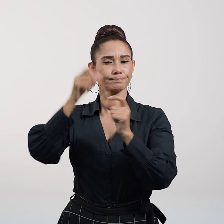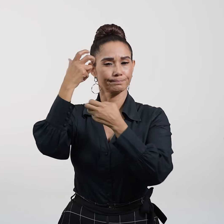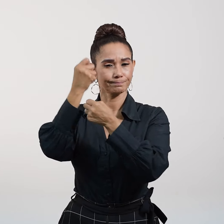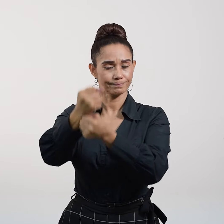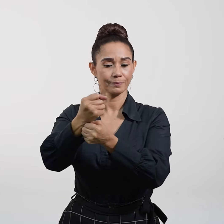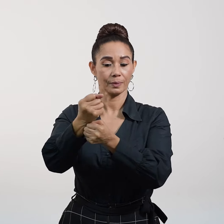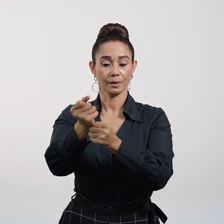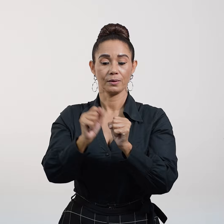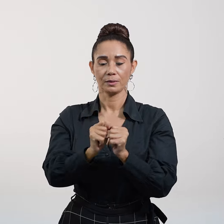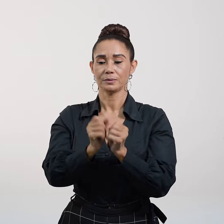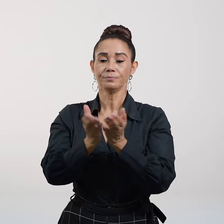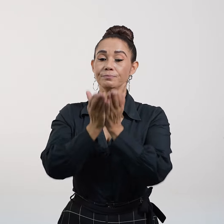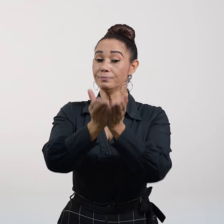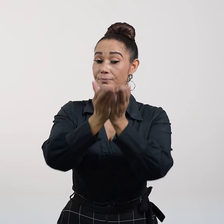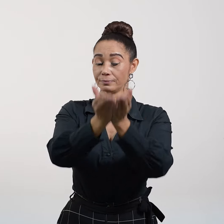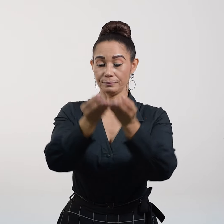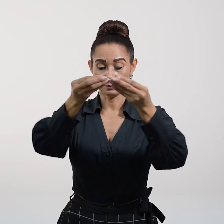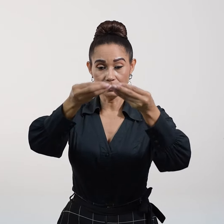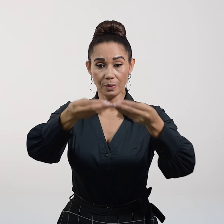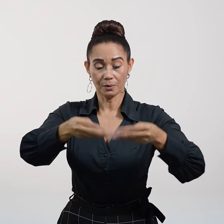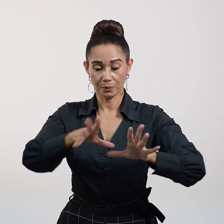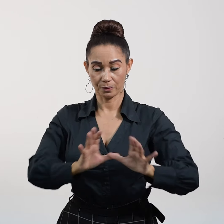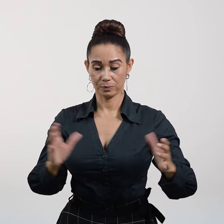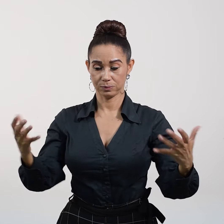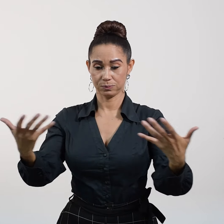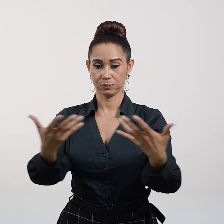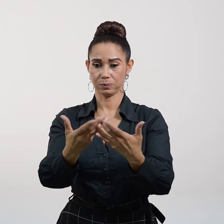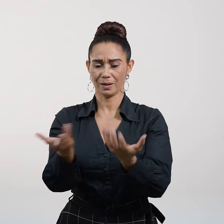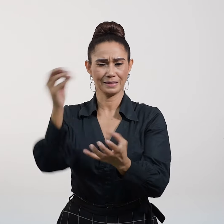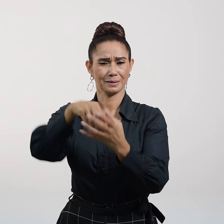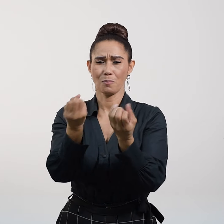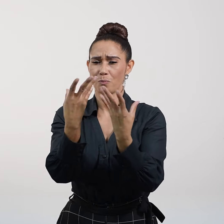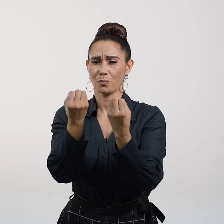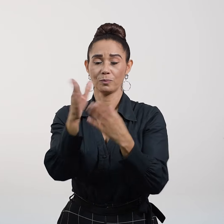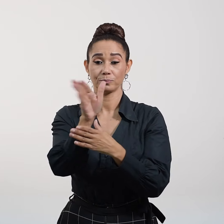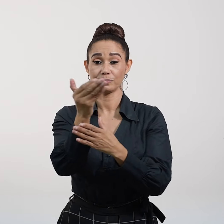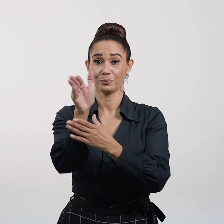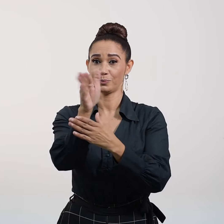Y puestos a la obra, hicieron una redada de peces tan grande que reventaba la red.